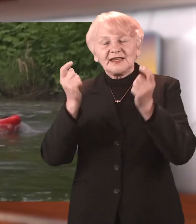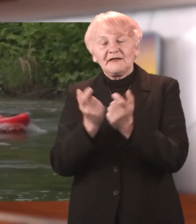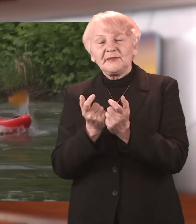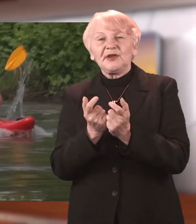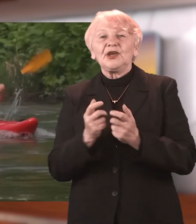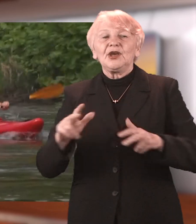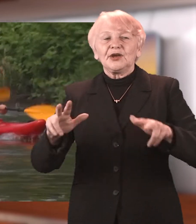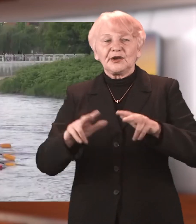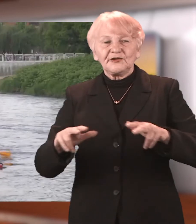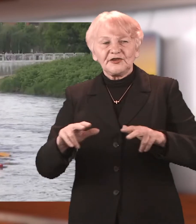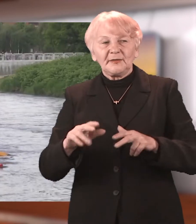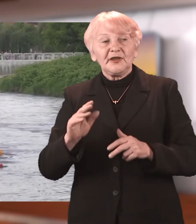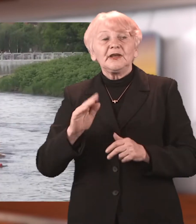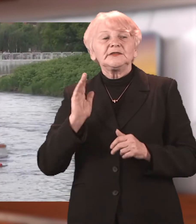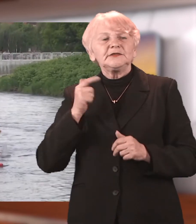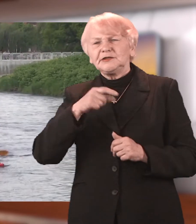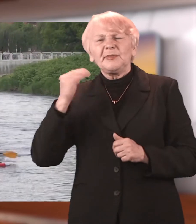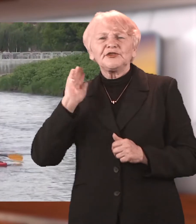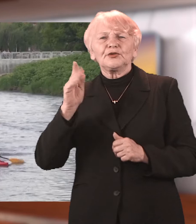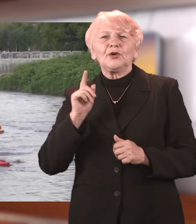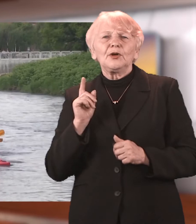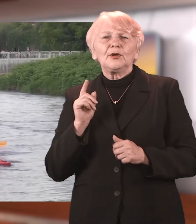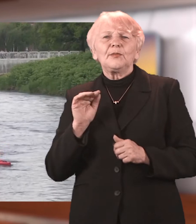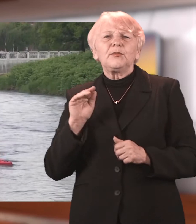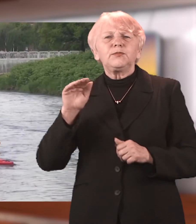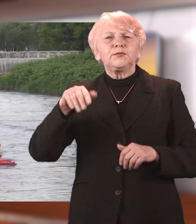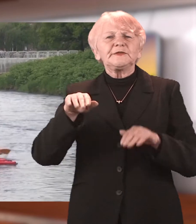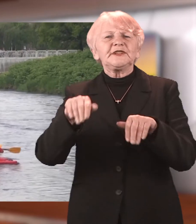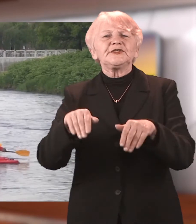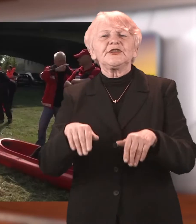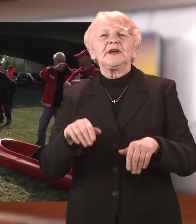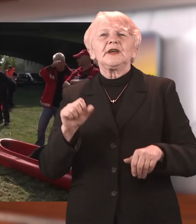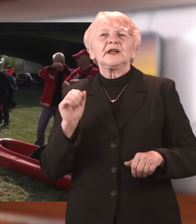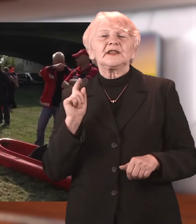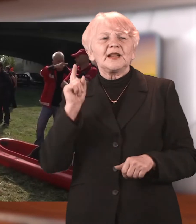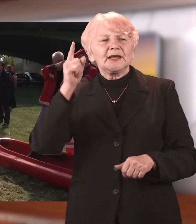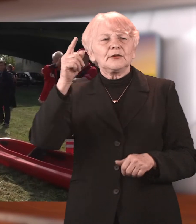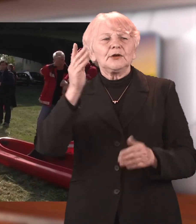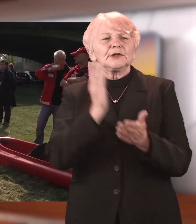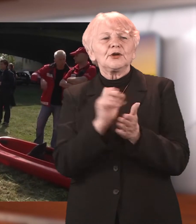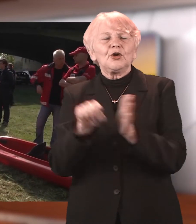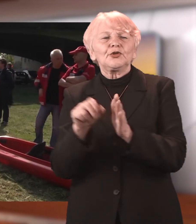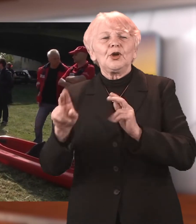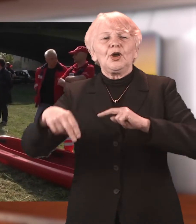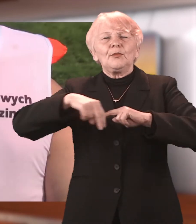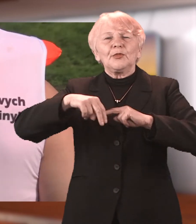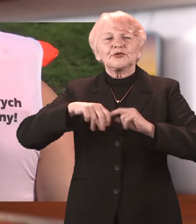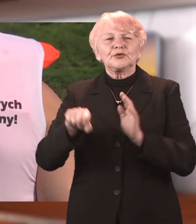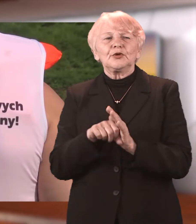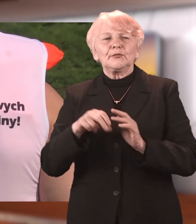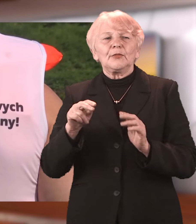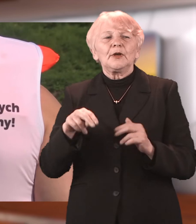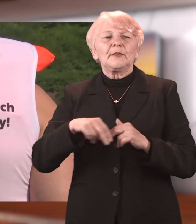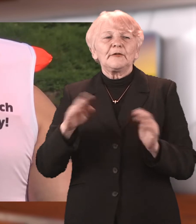będzie polegał na przepłynięciu odcinka od mostu zamkowego do kładki. To oznacza, że aby zobaczyć odrez perspektywy kajaka nie trzeba się